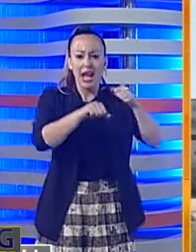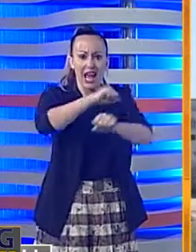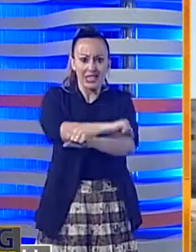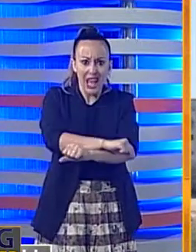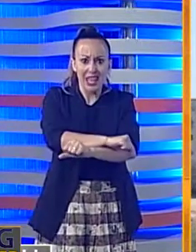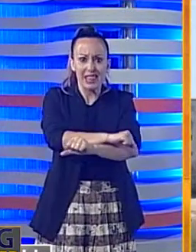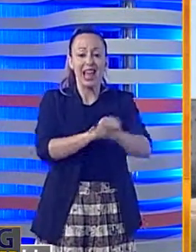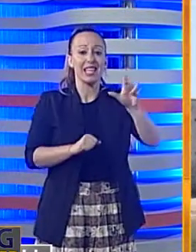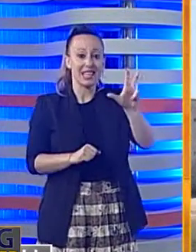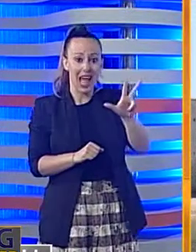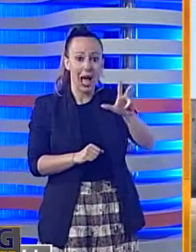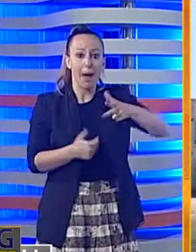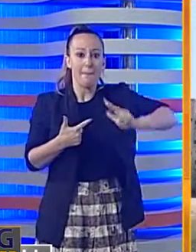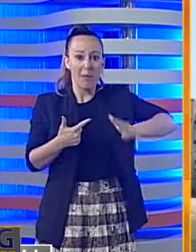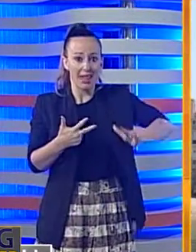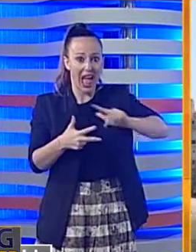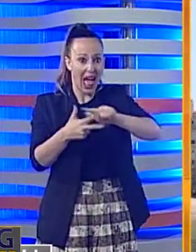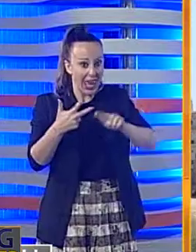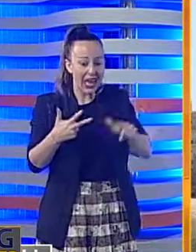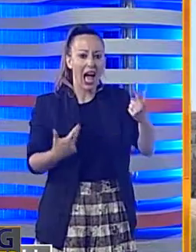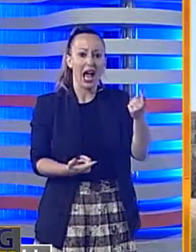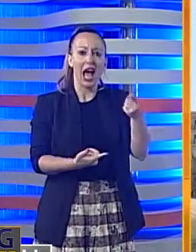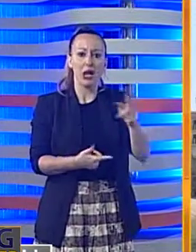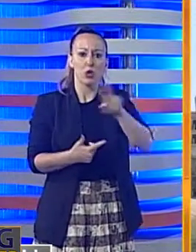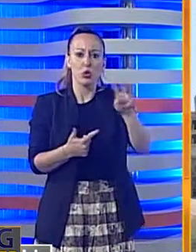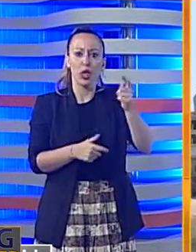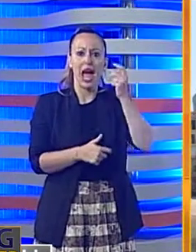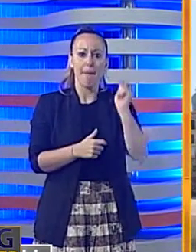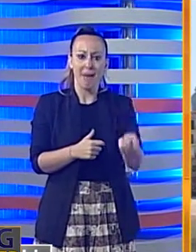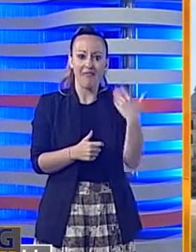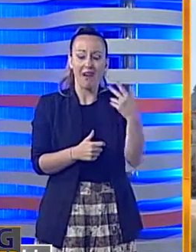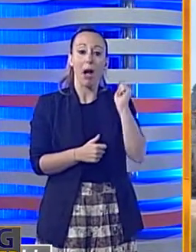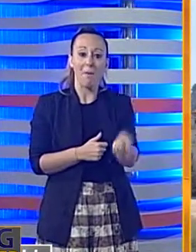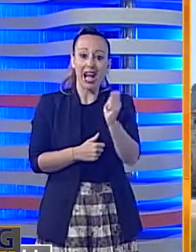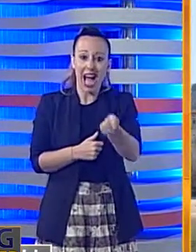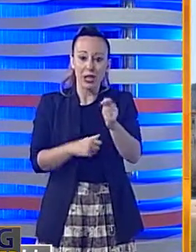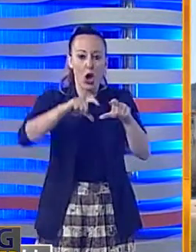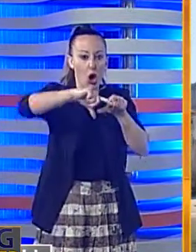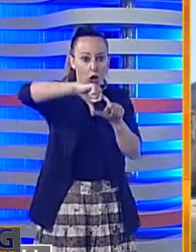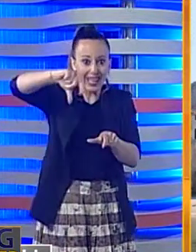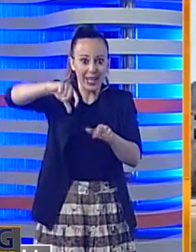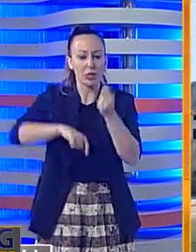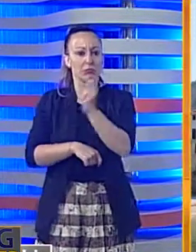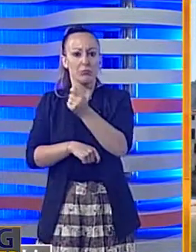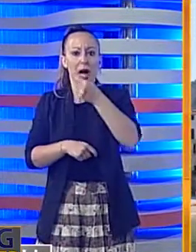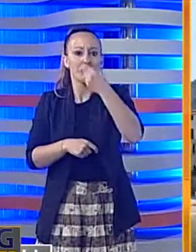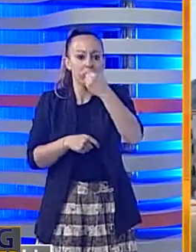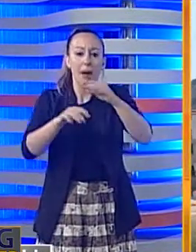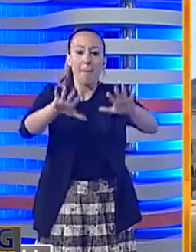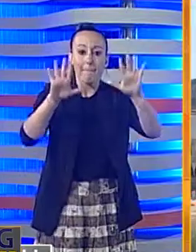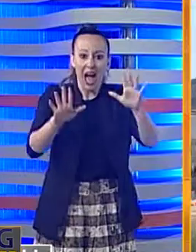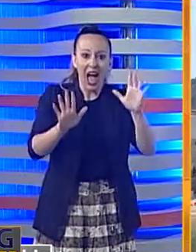palermitani, avevano pagato il conto di una rosticceria ma sono stati seguiti dai